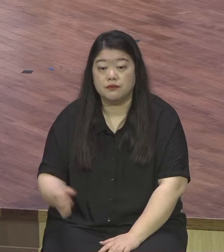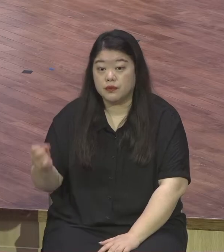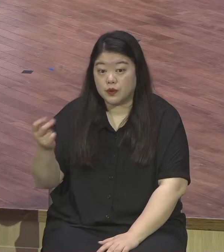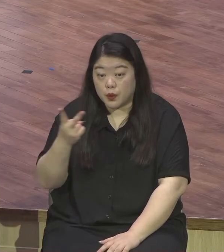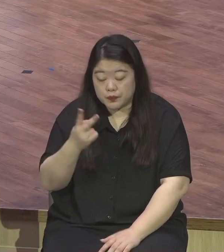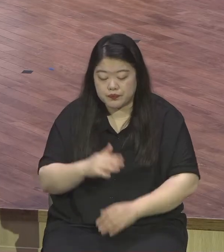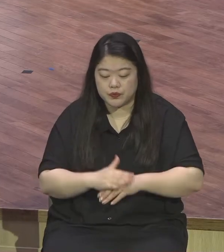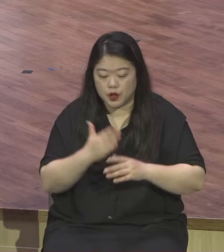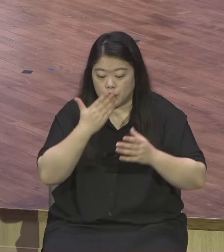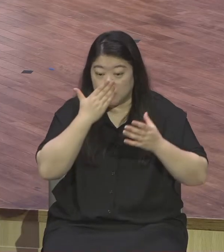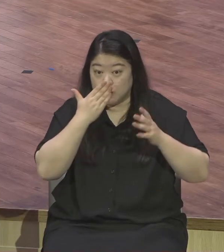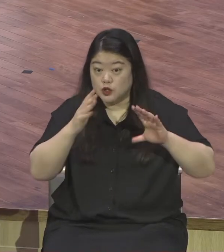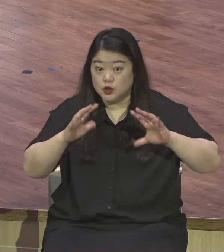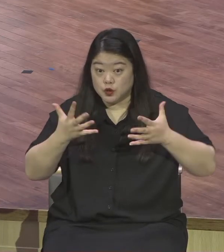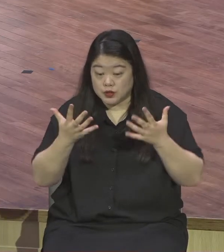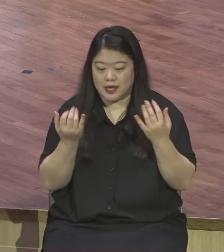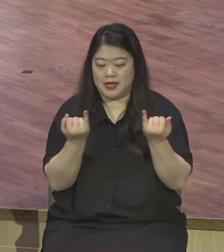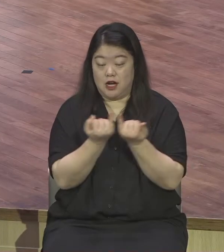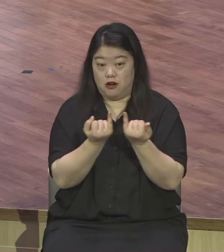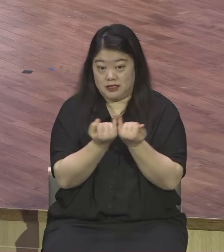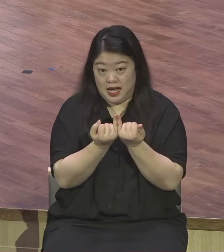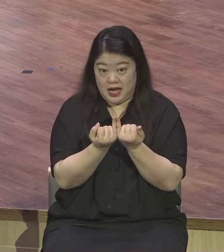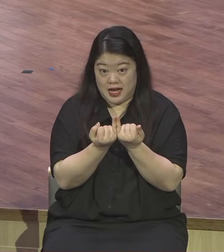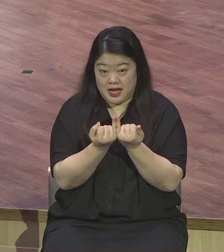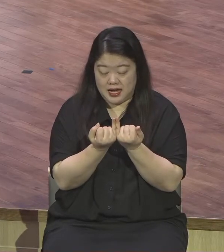결혼을 위해서 꼭 필수로 준비해야 될 것이